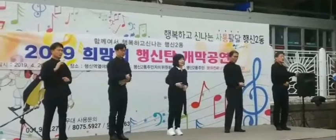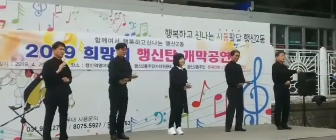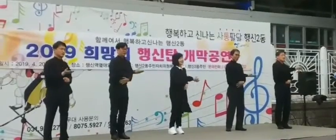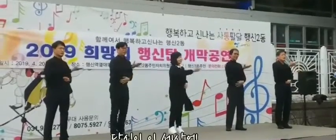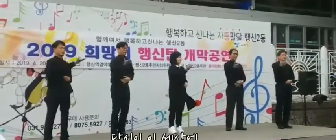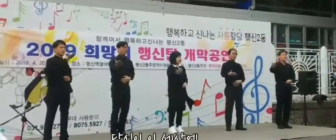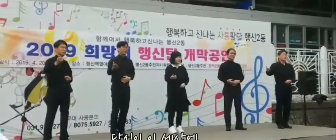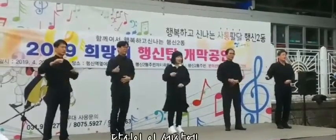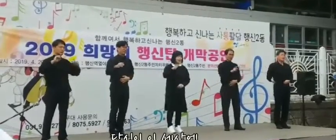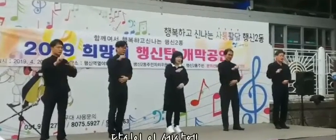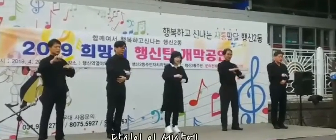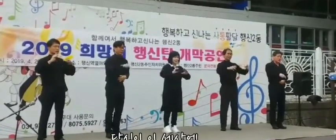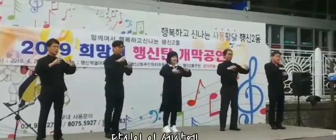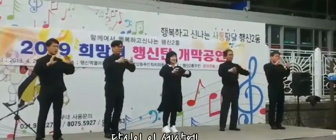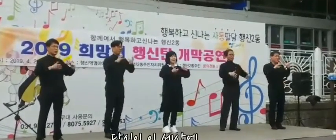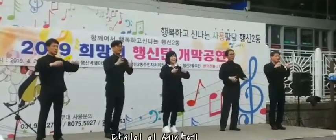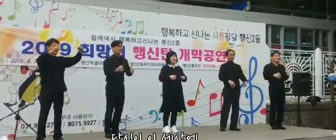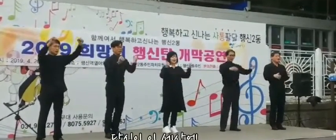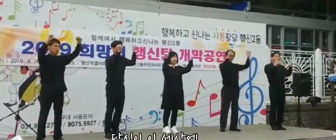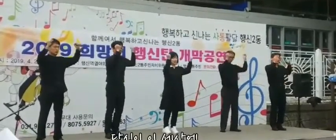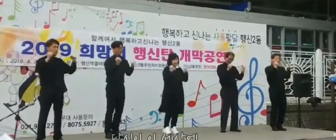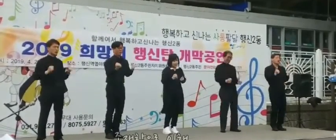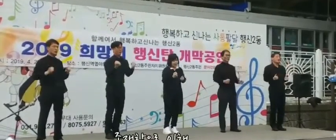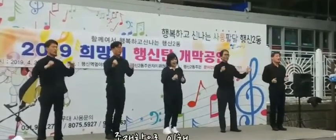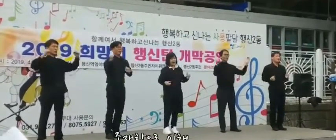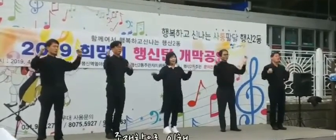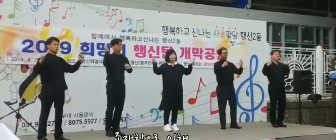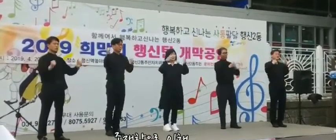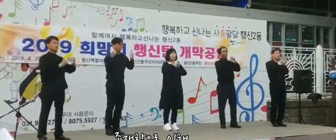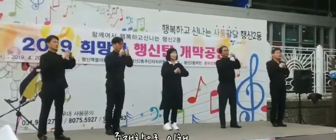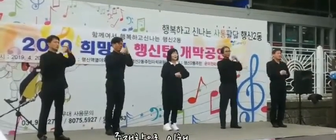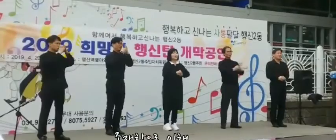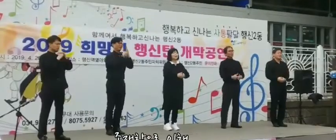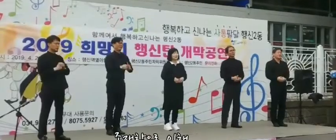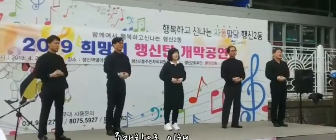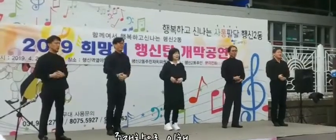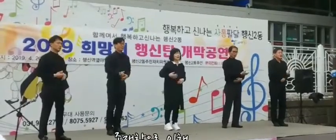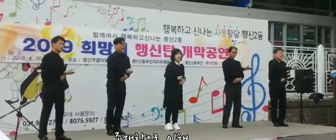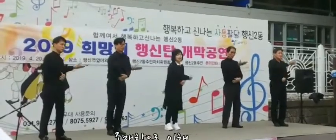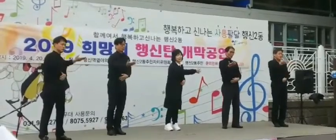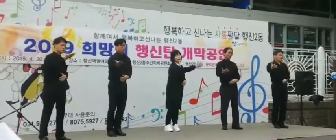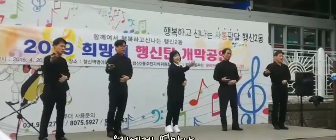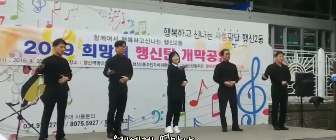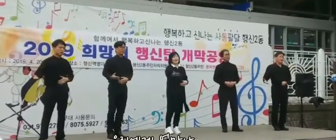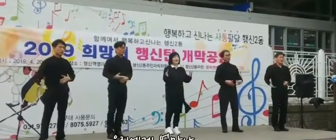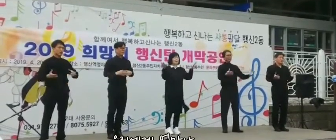당신이 이 세상의 존재함으로 인해 우리에겐